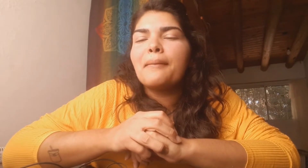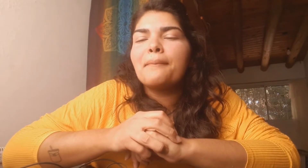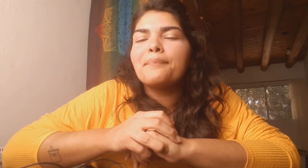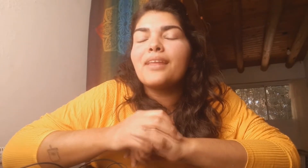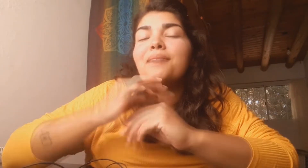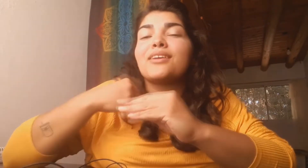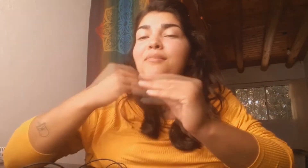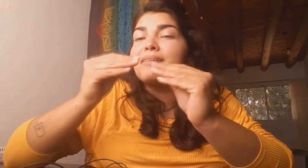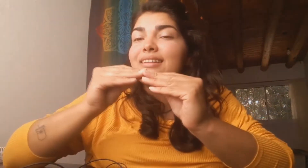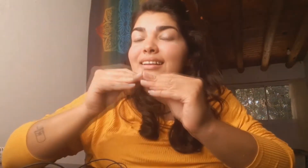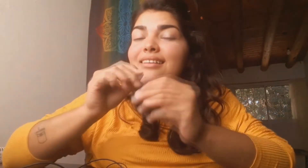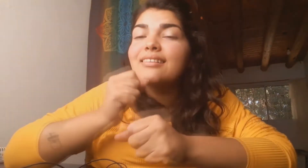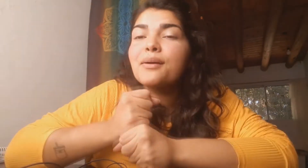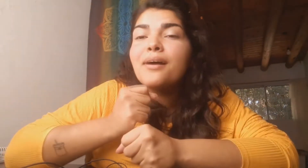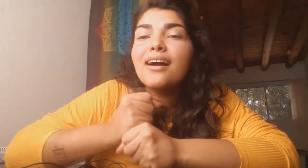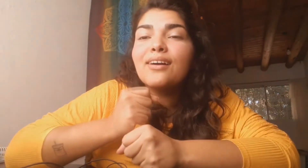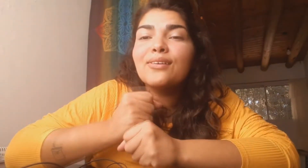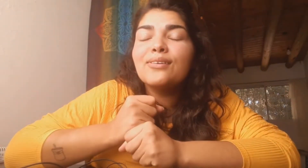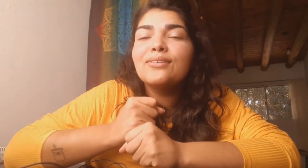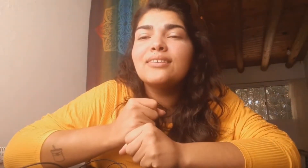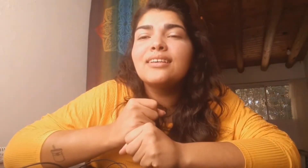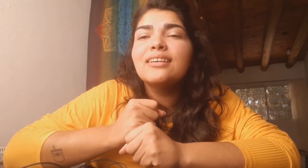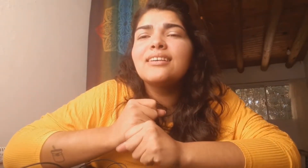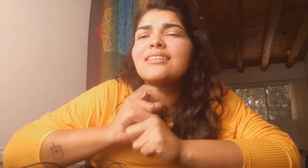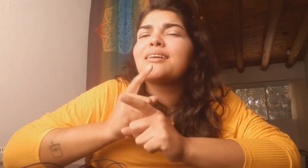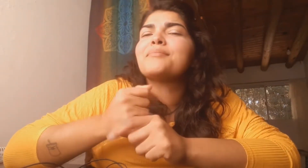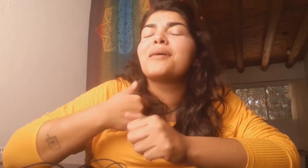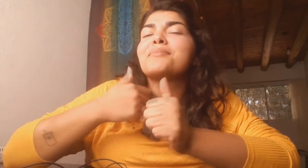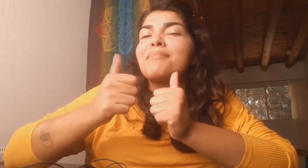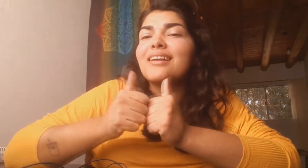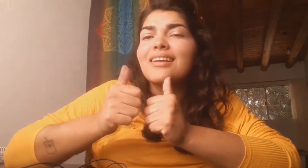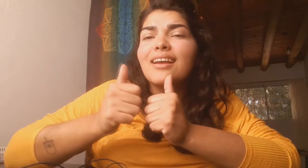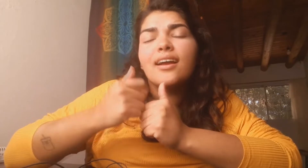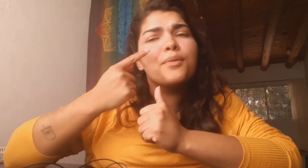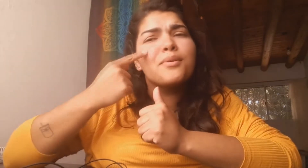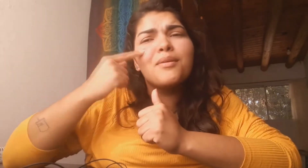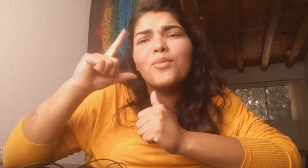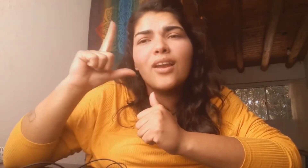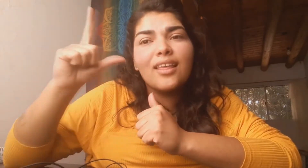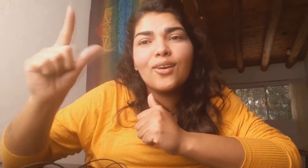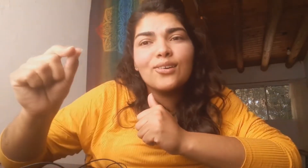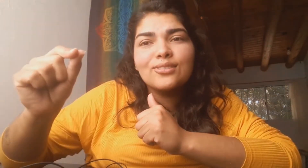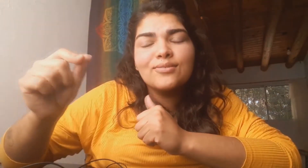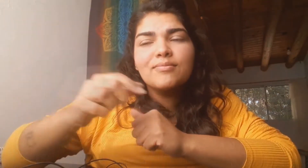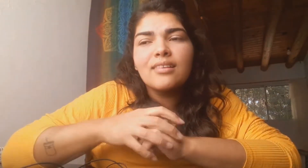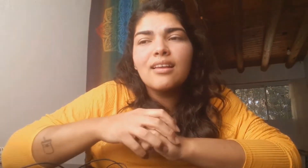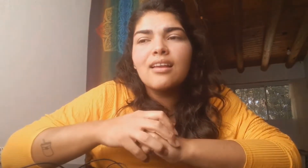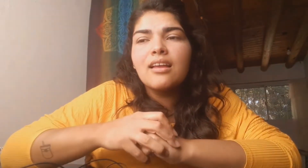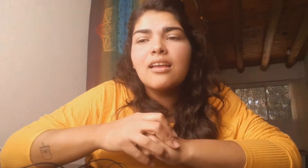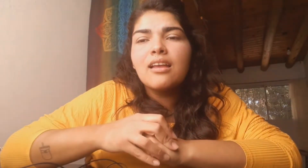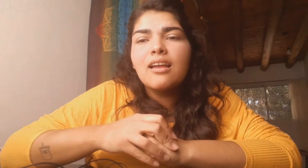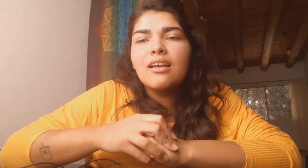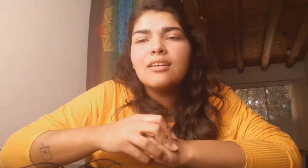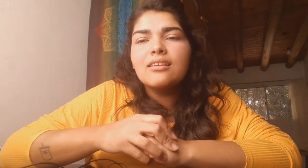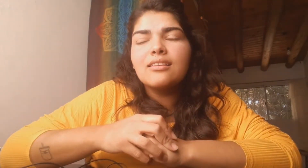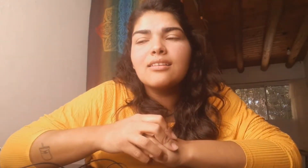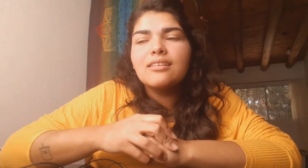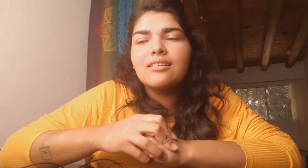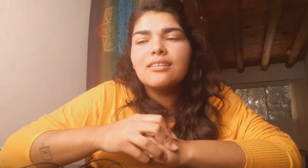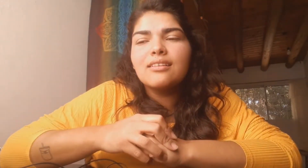A mis compañeros de trabajo, también a mis parejas que viven muy lejos. Y